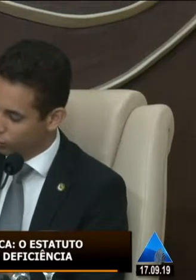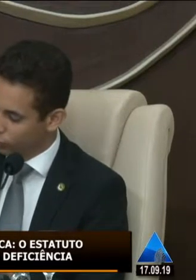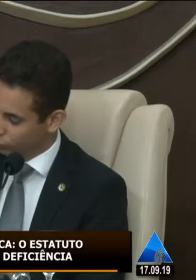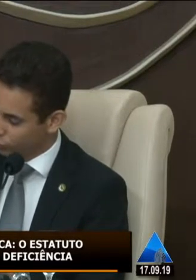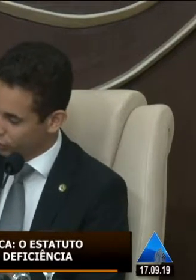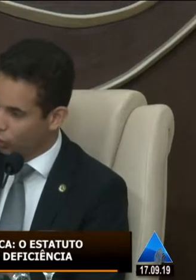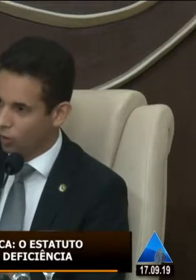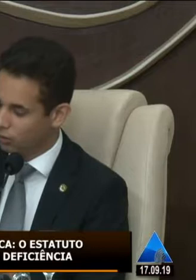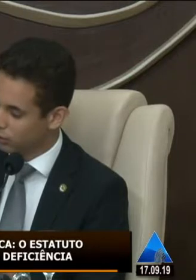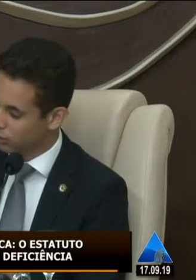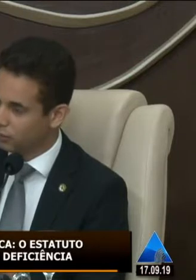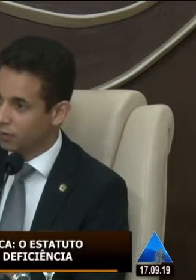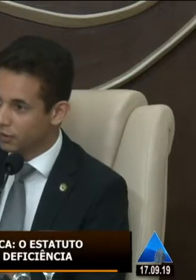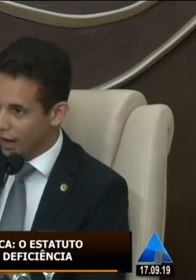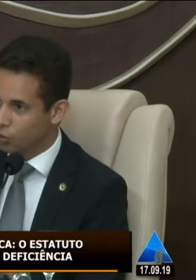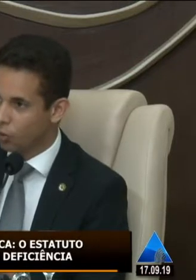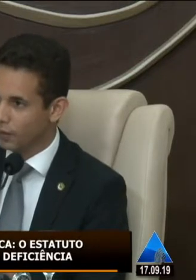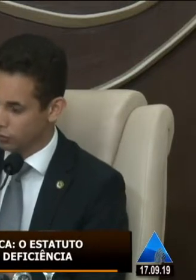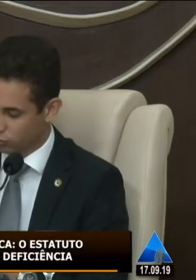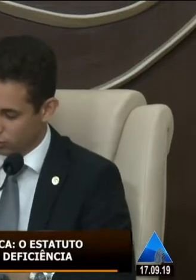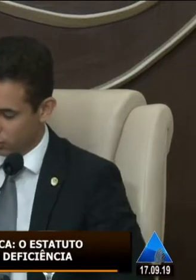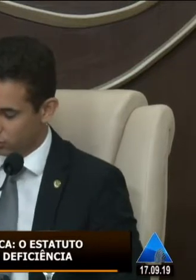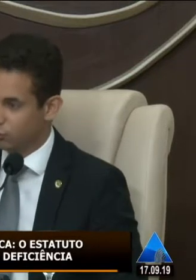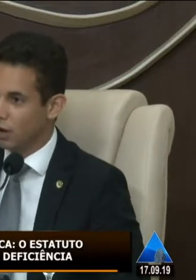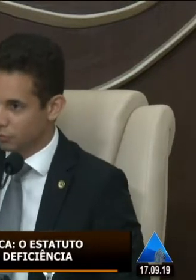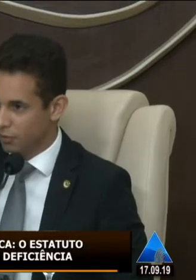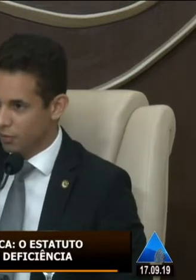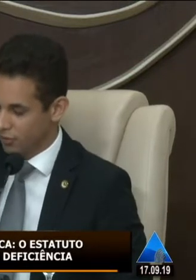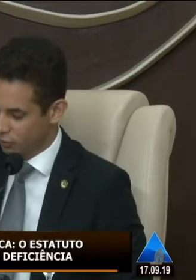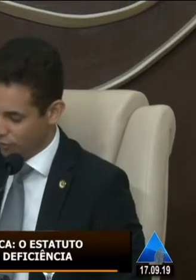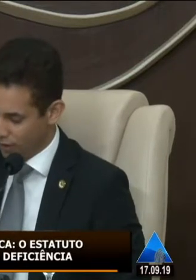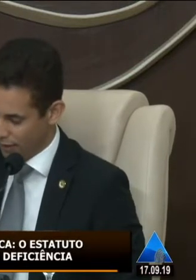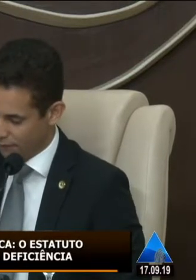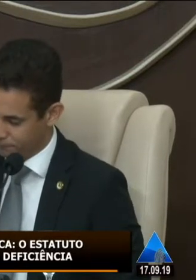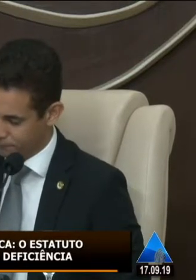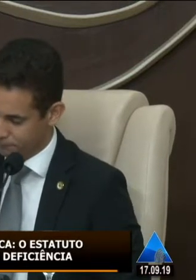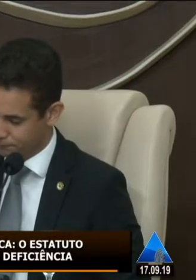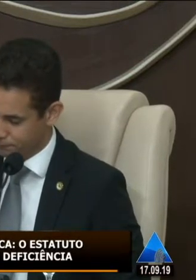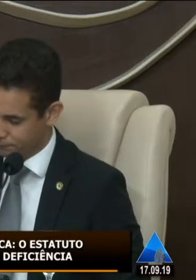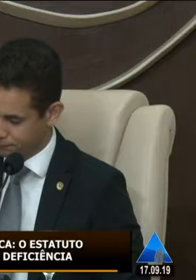Corujas do Seridó, vem de Caicó, não é isso? José Alves, também fazer a sua fala.